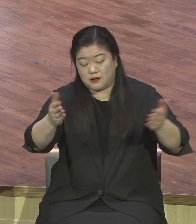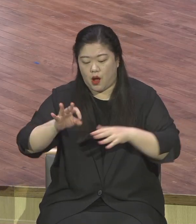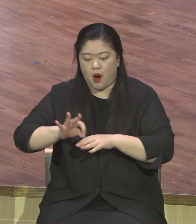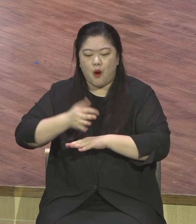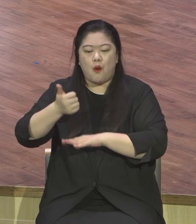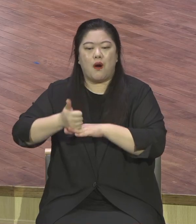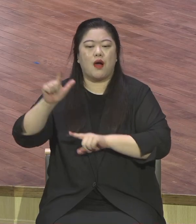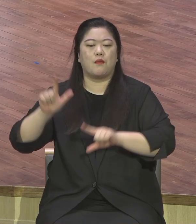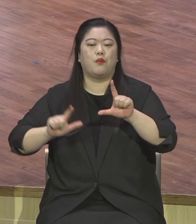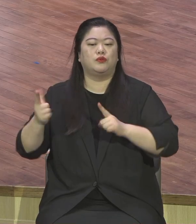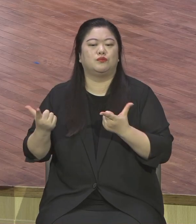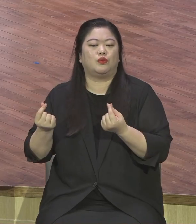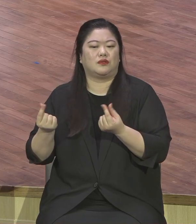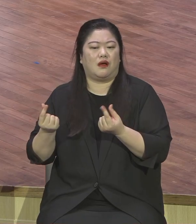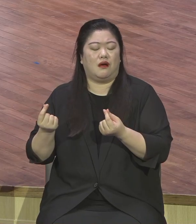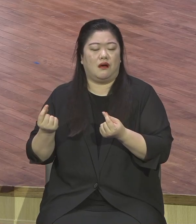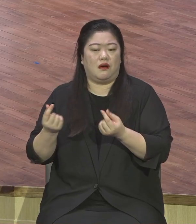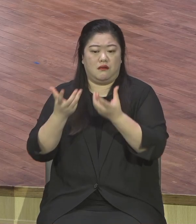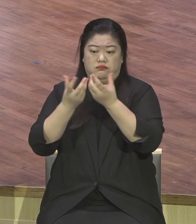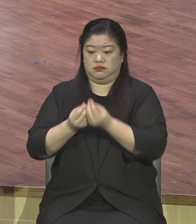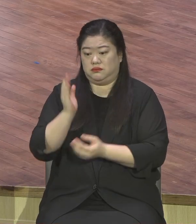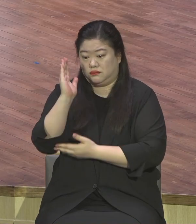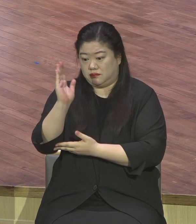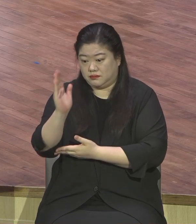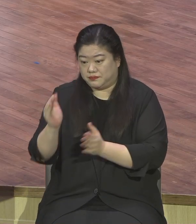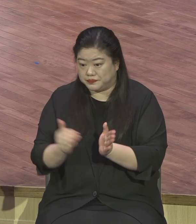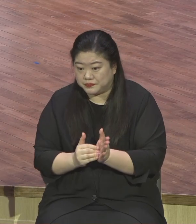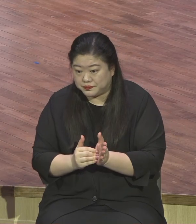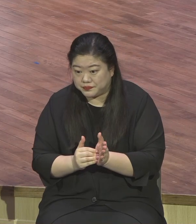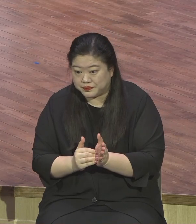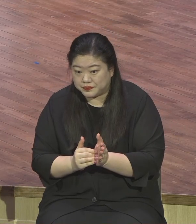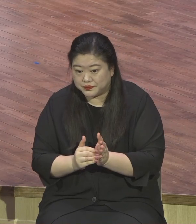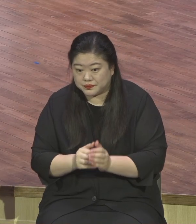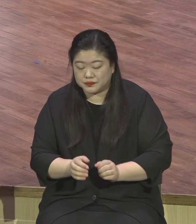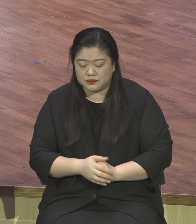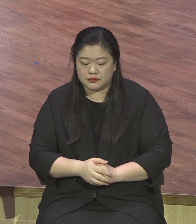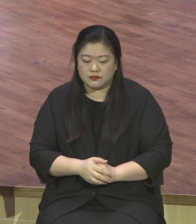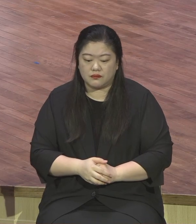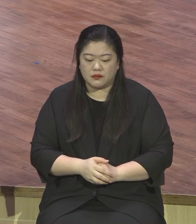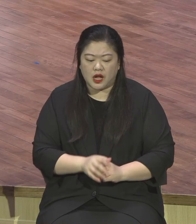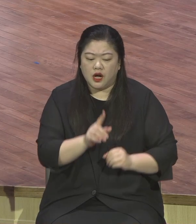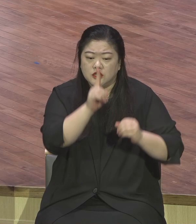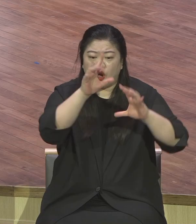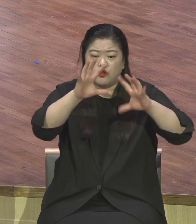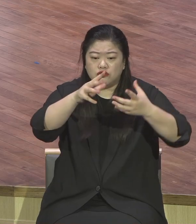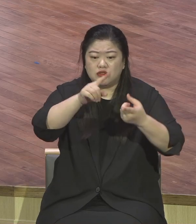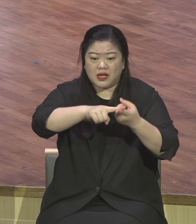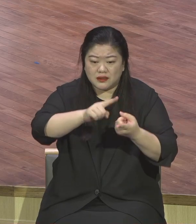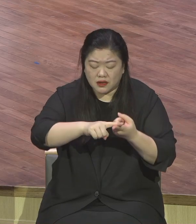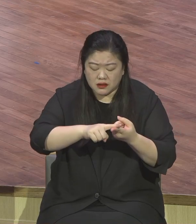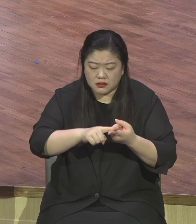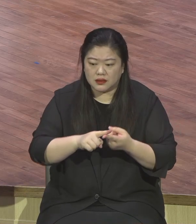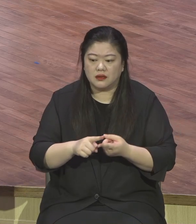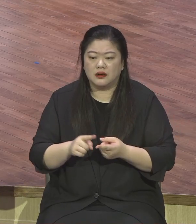예수님께서의 천국에 대해서 천국에서 오신 분이라 천국을 이